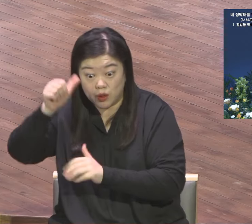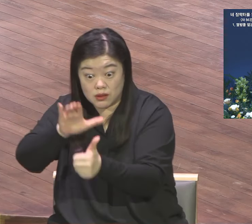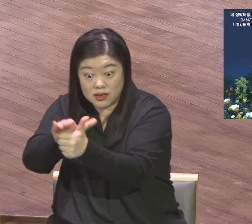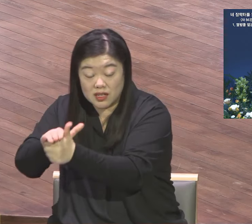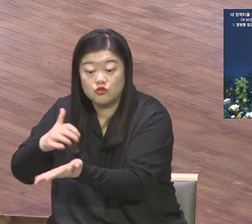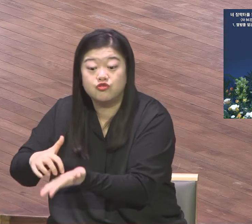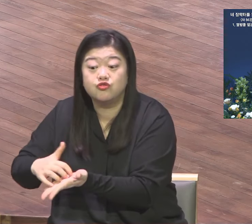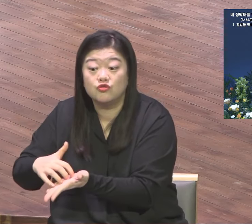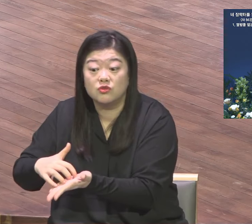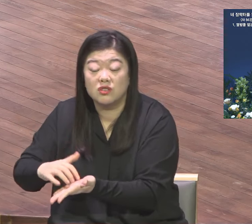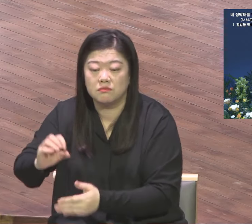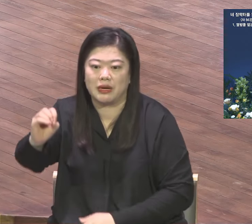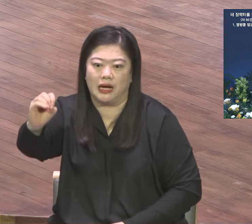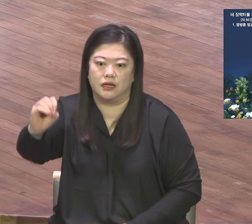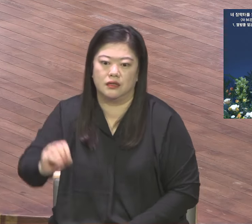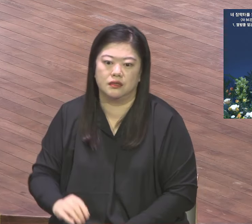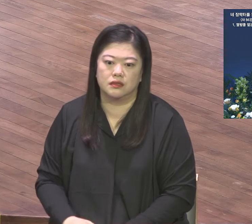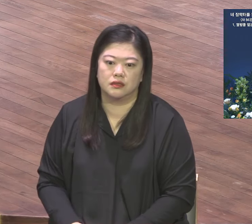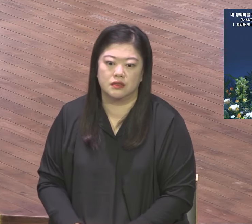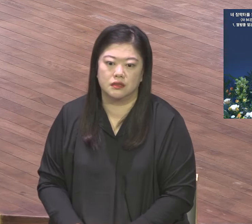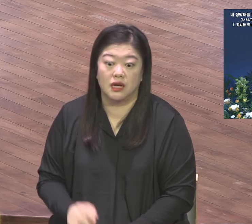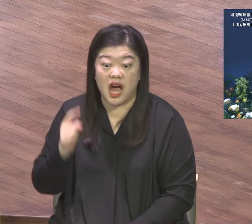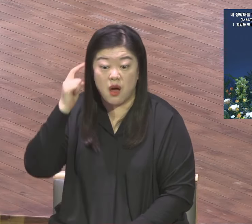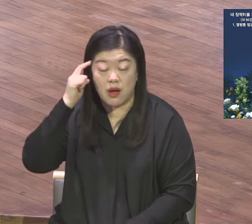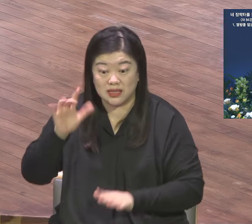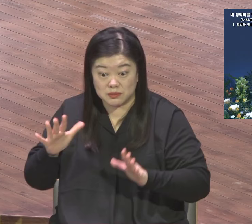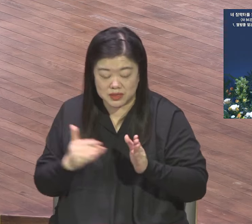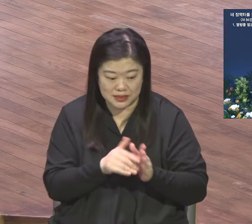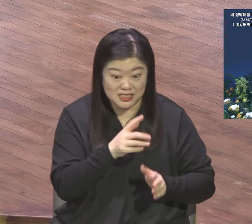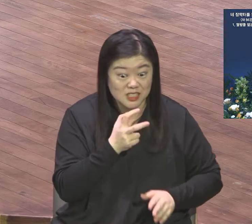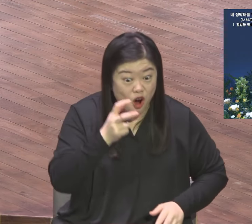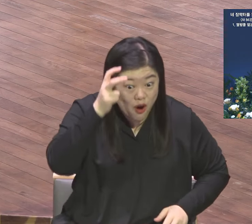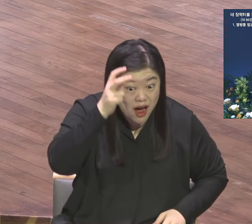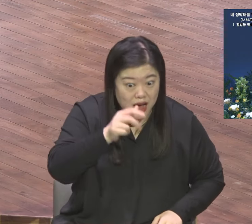박조준 목사님 너무 힘들어 가지고 큰 상처를 받아 가지고